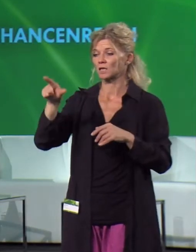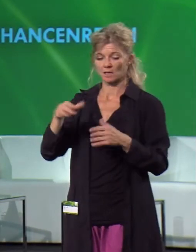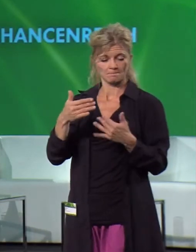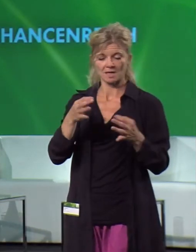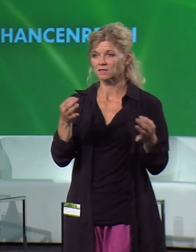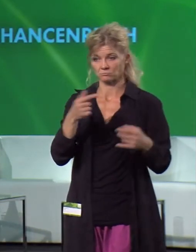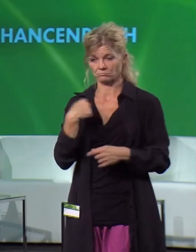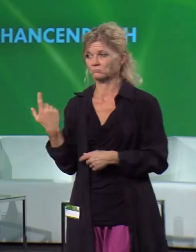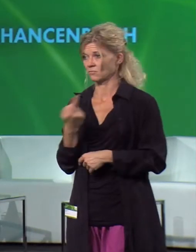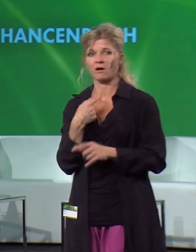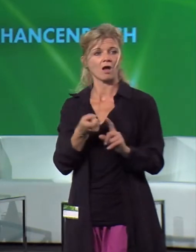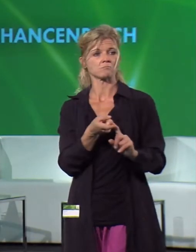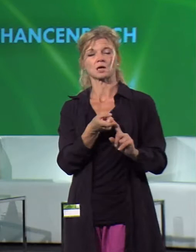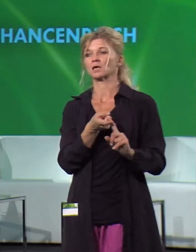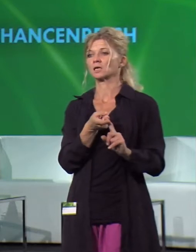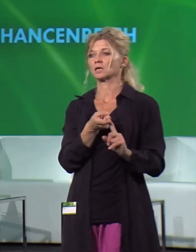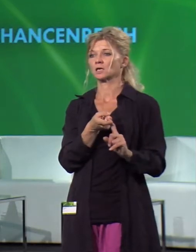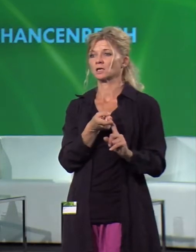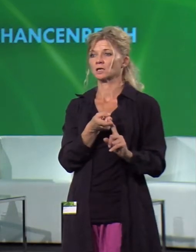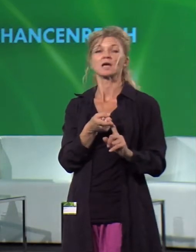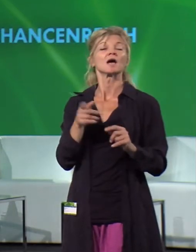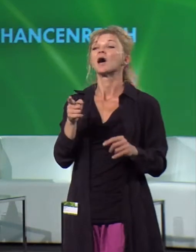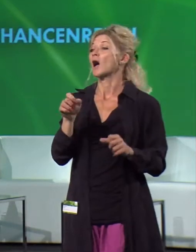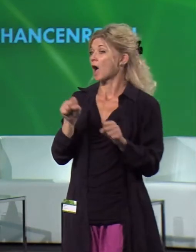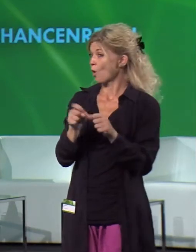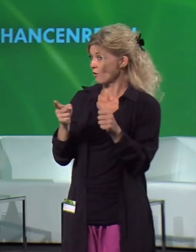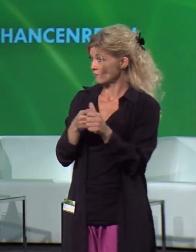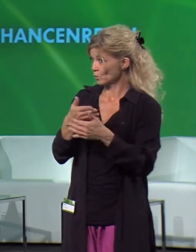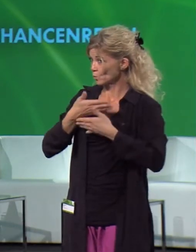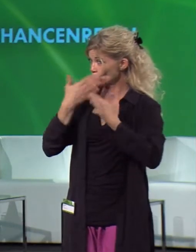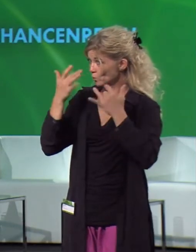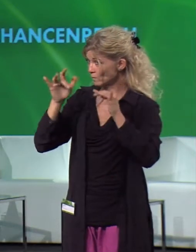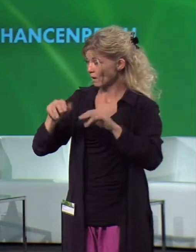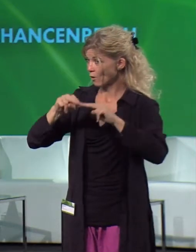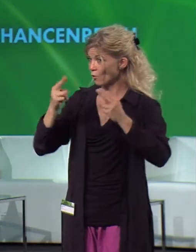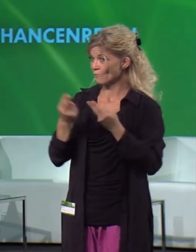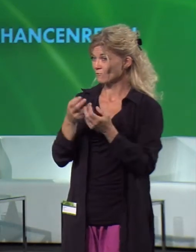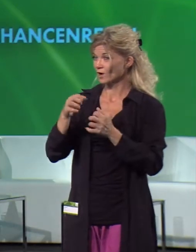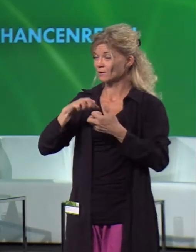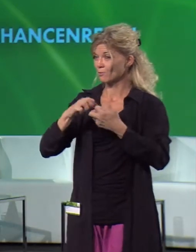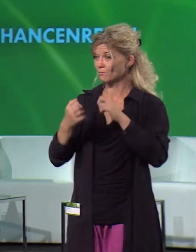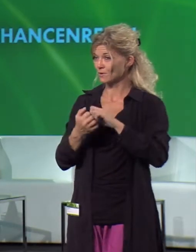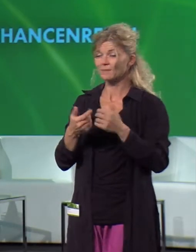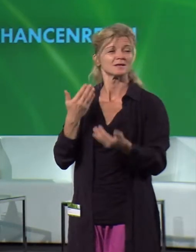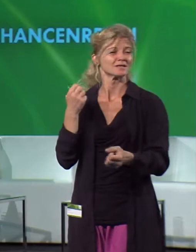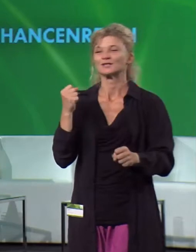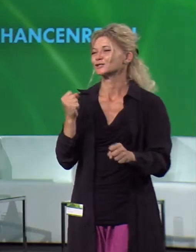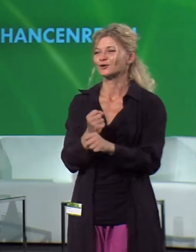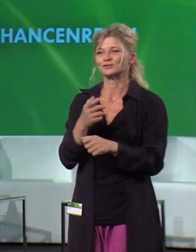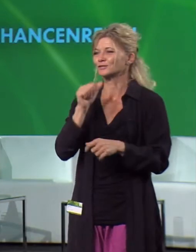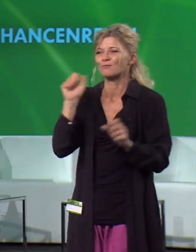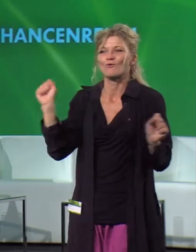Abhängigkeit, die selbst wenn es kein Umweltproblem geben würde, unerträglich ist für die Lebensfähigkeit einer Volkswirtschaft.